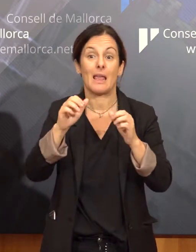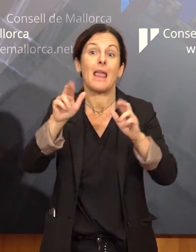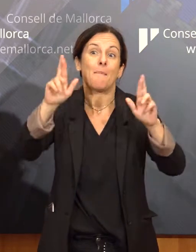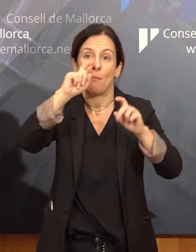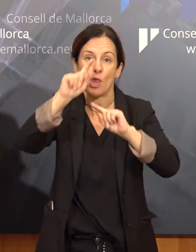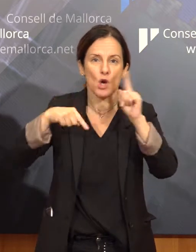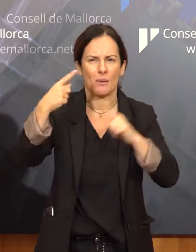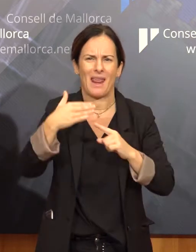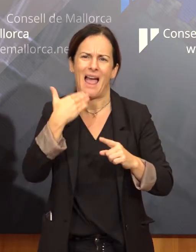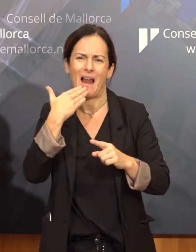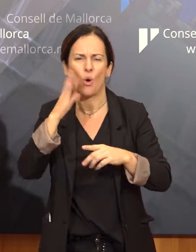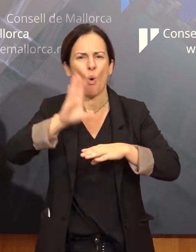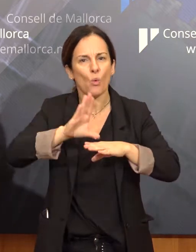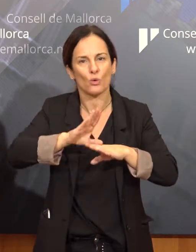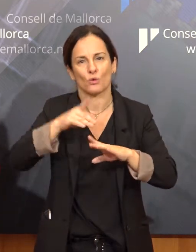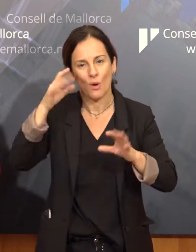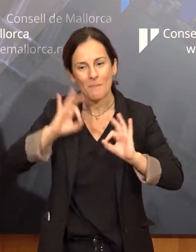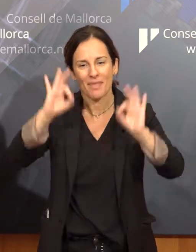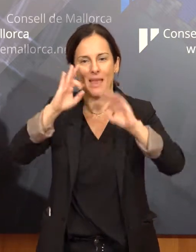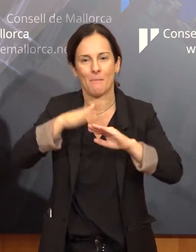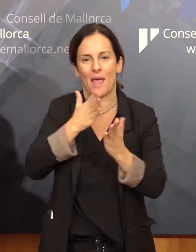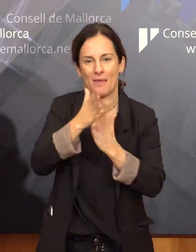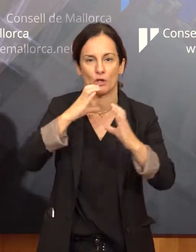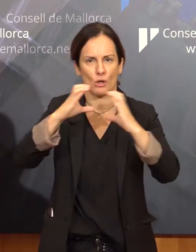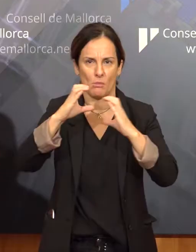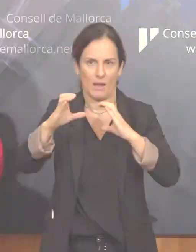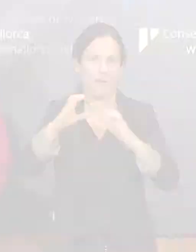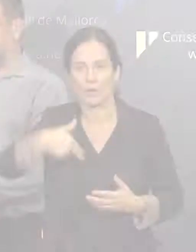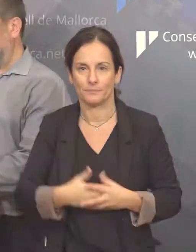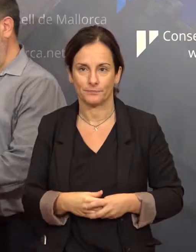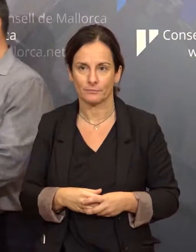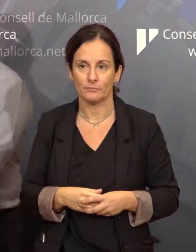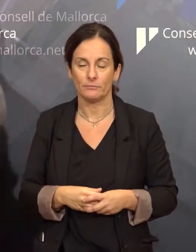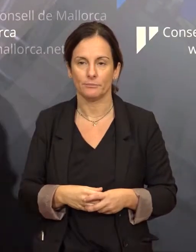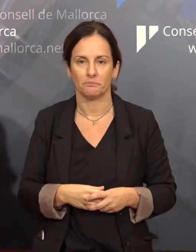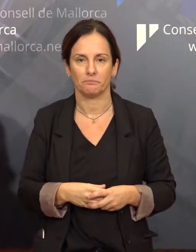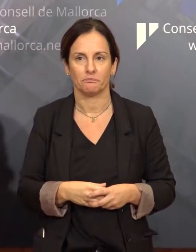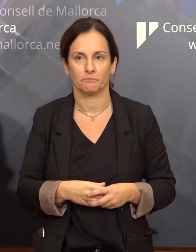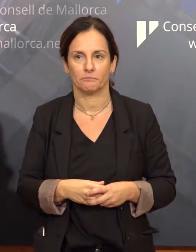que ja vos anirem informant. Gràcies. Gràcies. Gràcies.